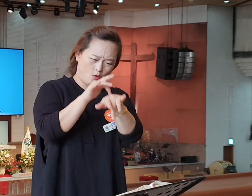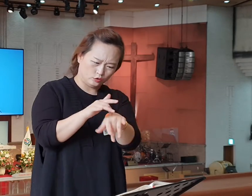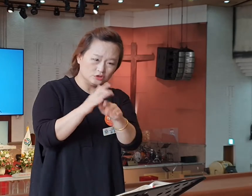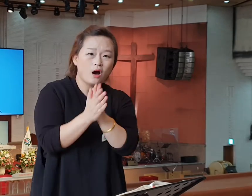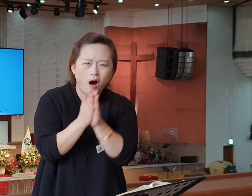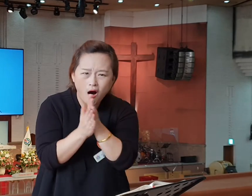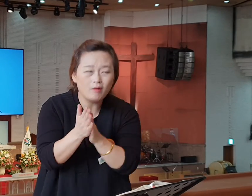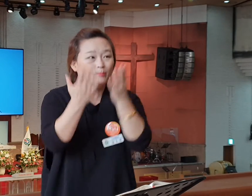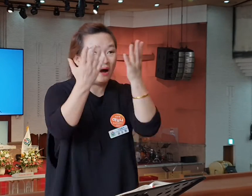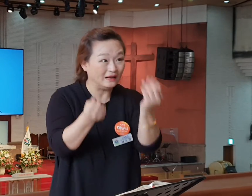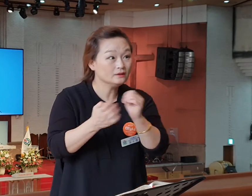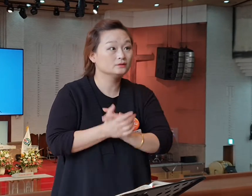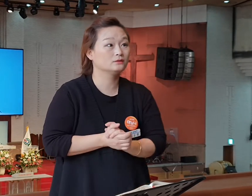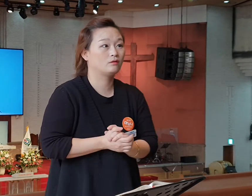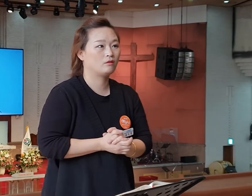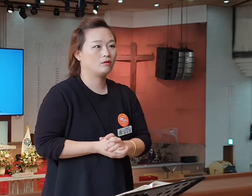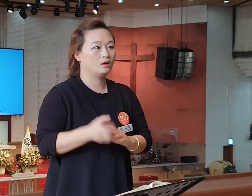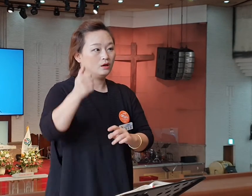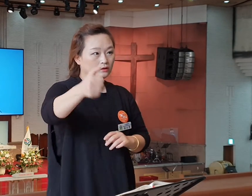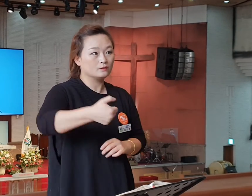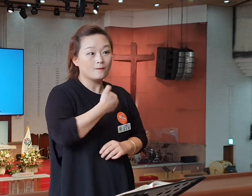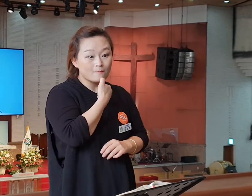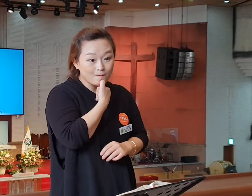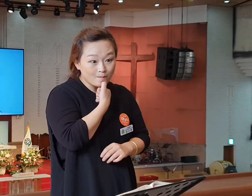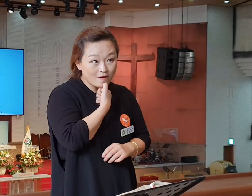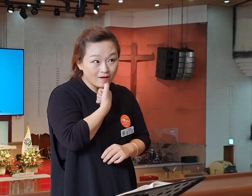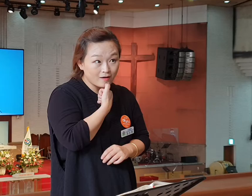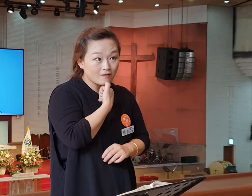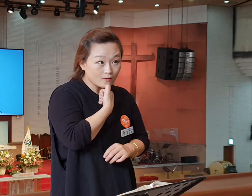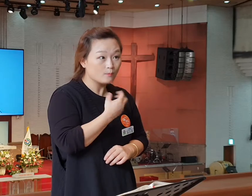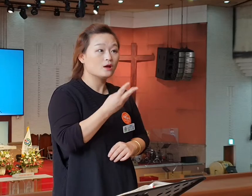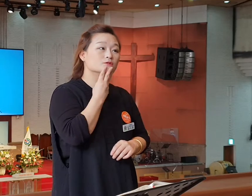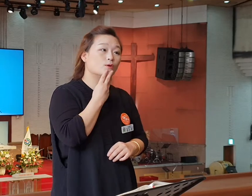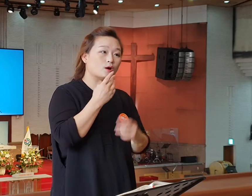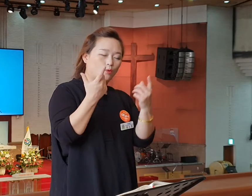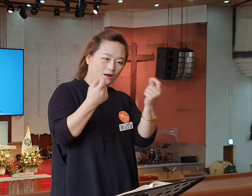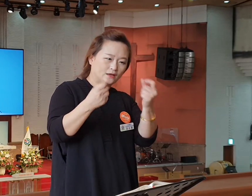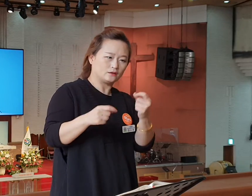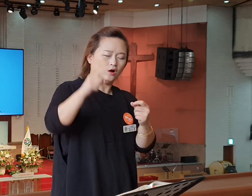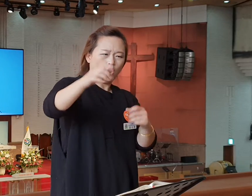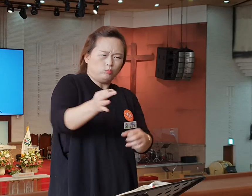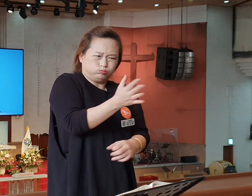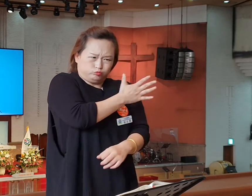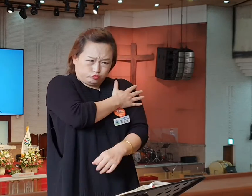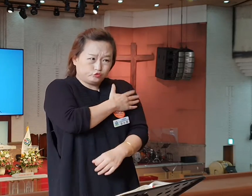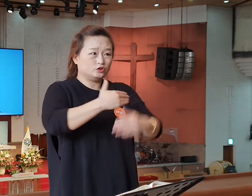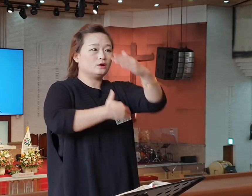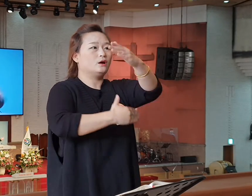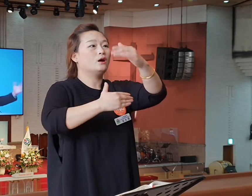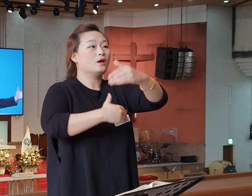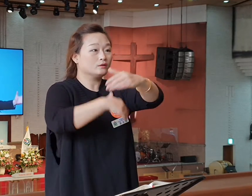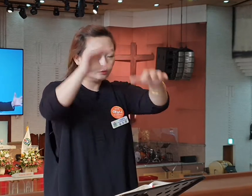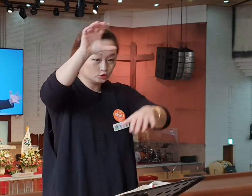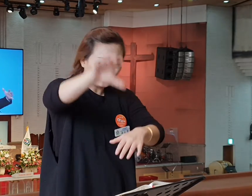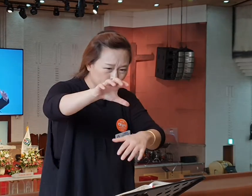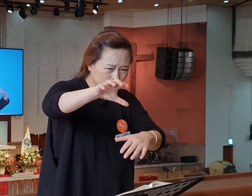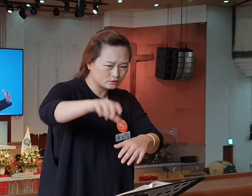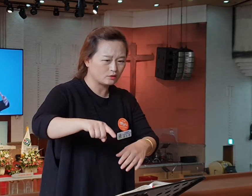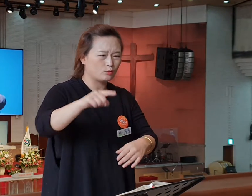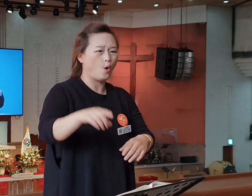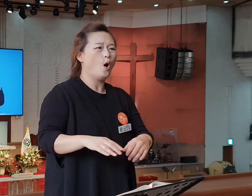행정적인 수도예요. 온갖 찬란함, 온갖 어쩌면 추악함, 악함, 부요함 모든 것들이